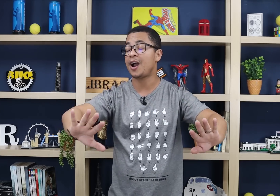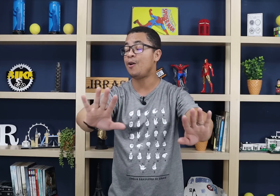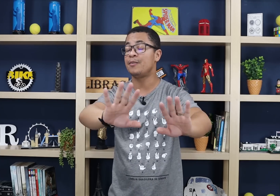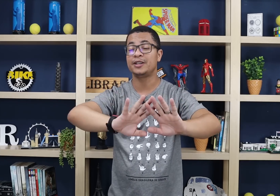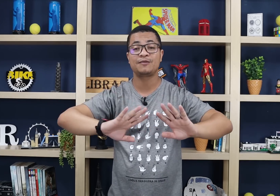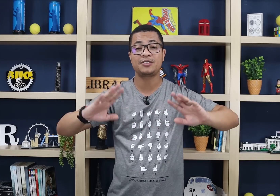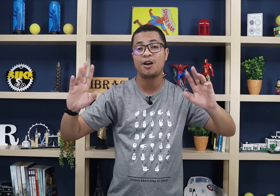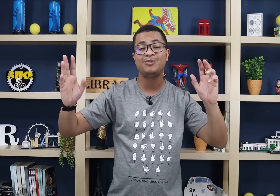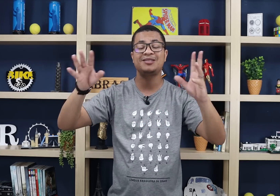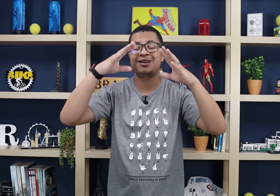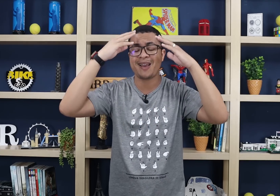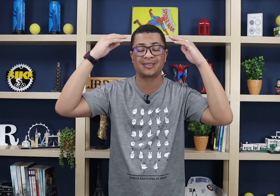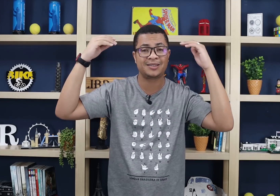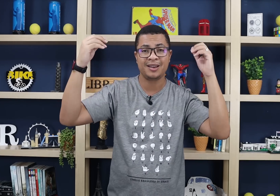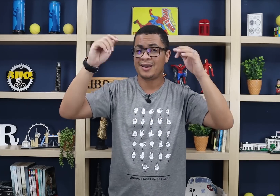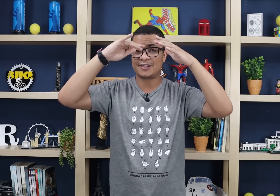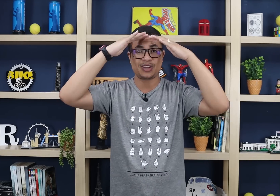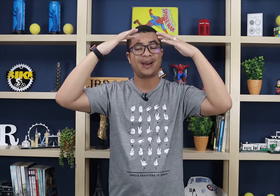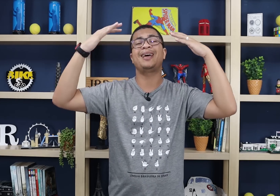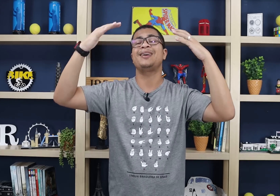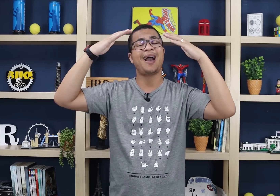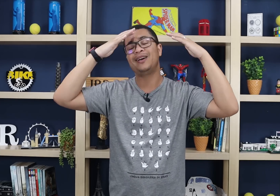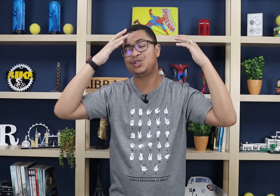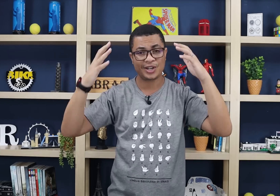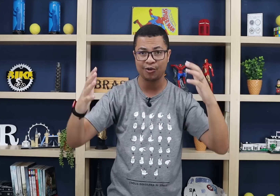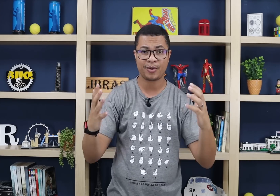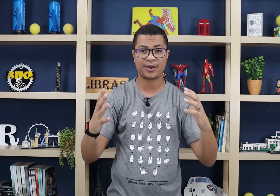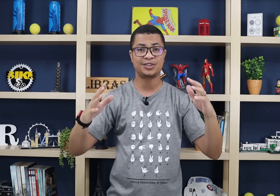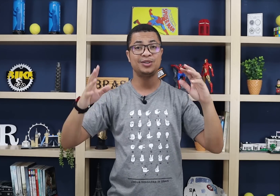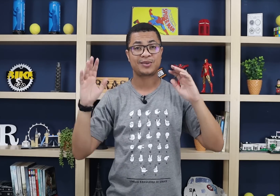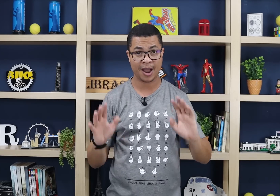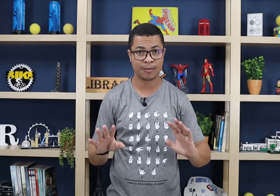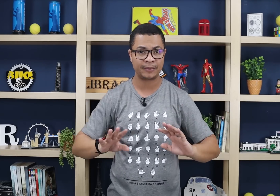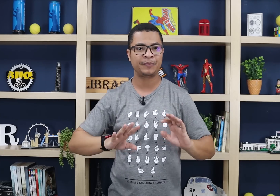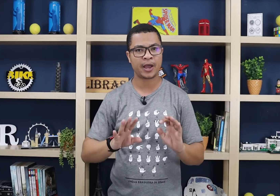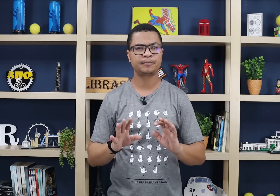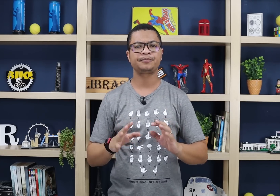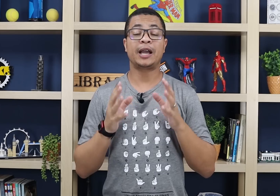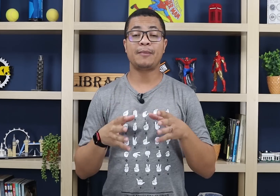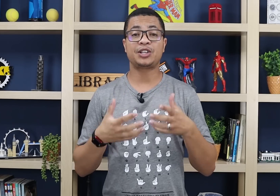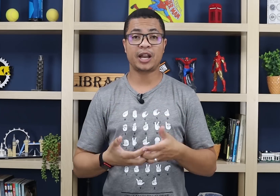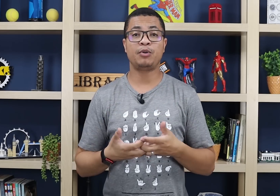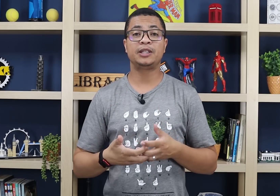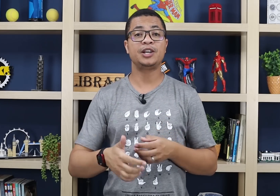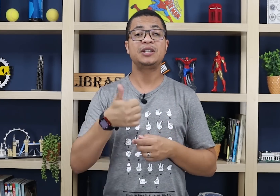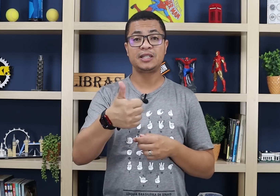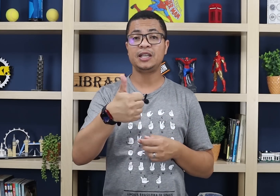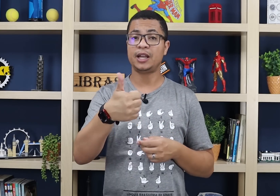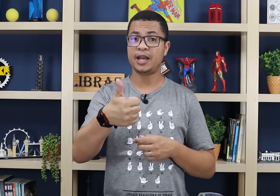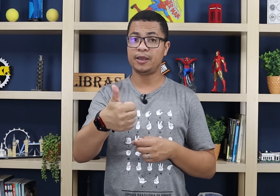calma. Isso vai te dar um estresse, você vai ter um ataque cardíaco por causa disso, calma, tá? A gramática, é importante? Sim, ela é